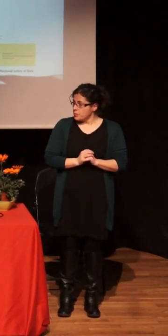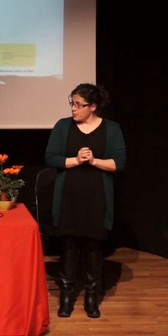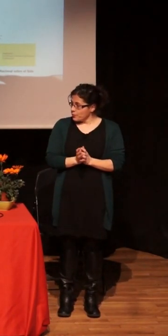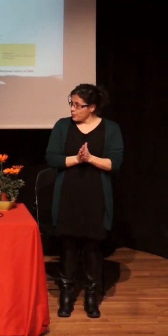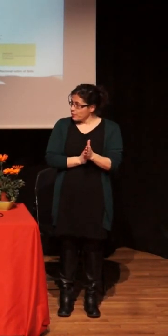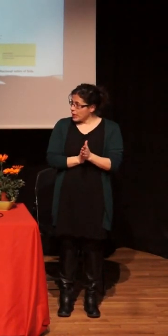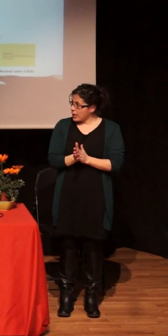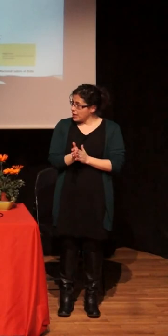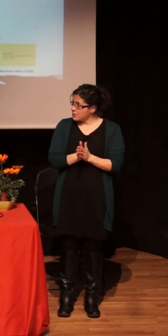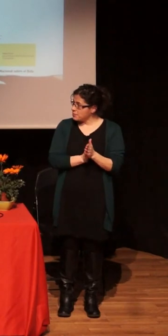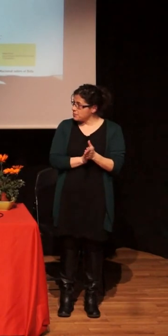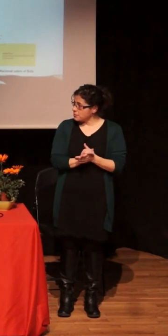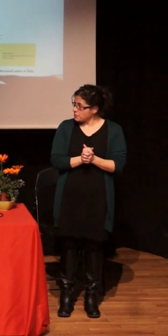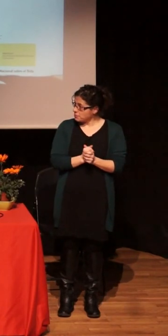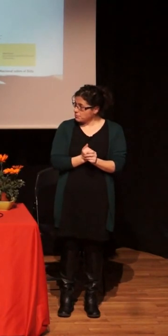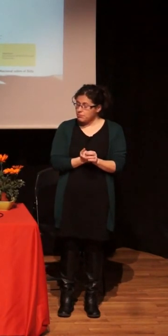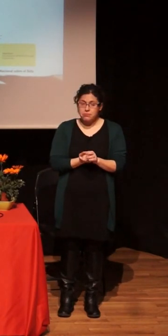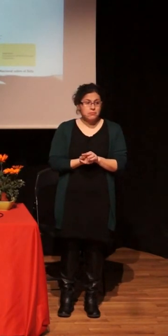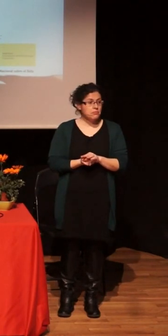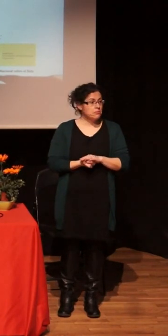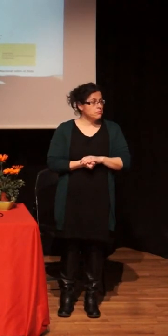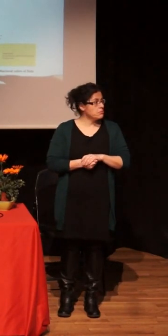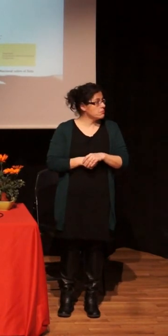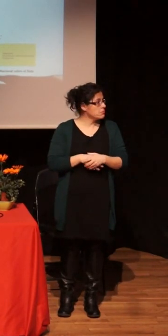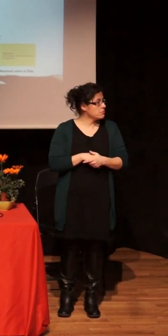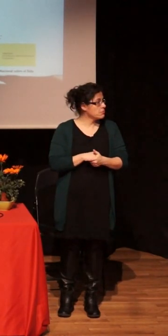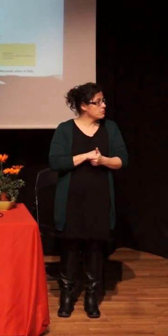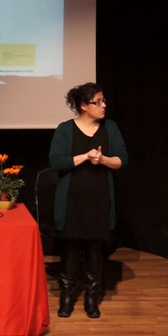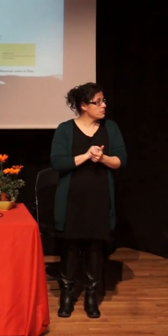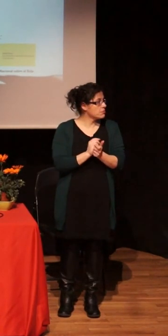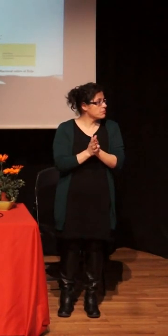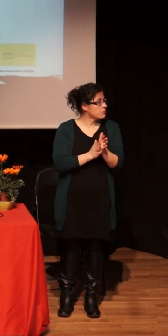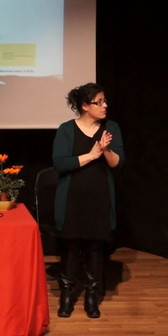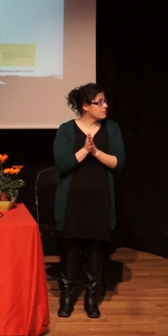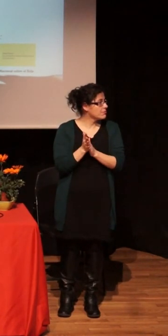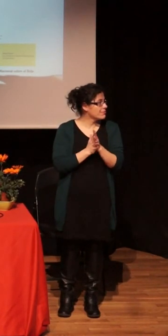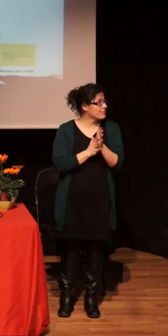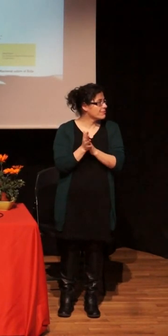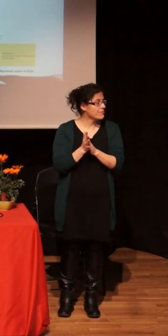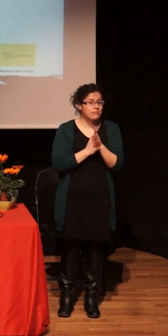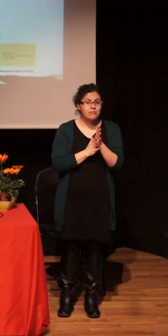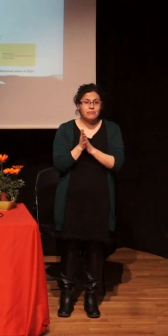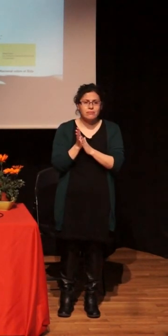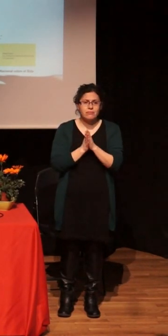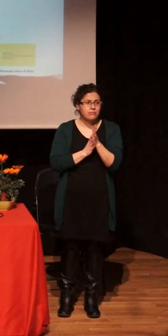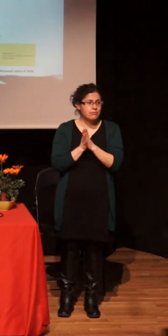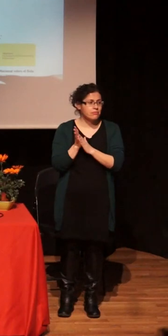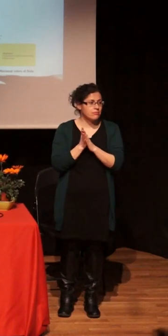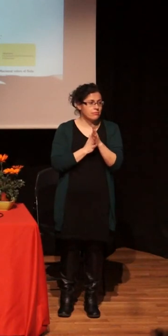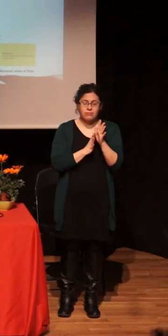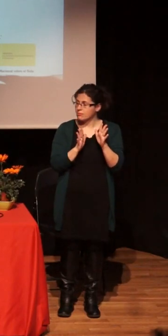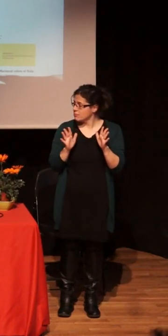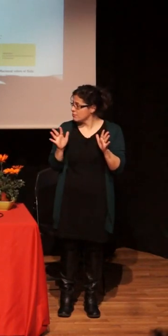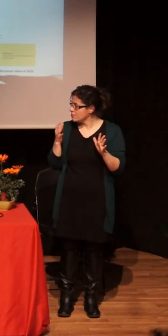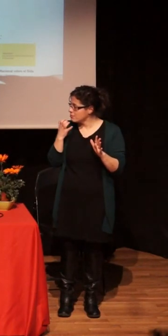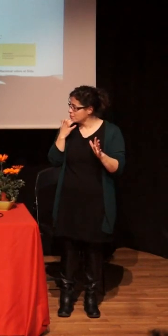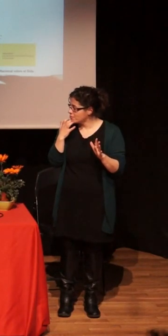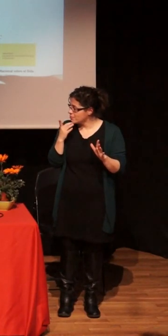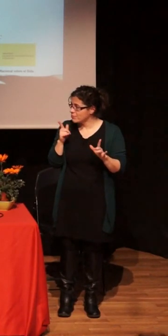No sé cómo vamos a decirlo. Pues, ¿nos has cortado? Es decir, terminamos, ¿no? ¿Terminamos con esto? Así es la mesa.